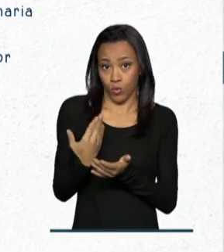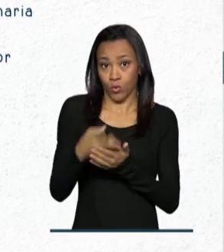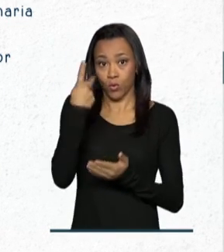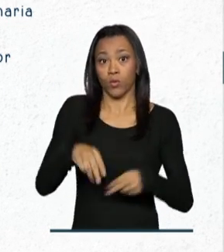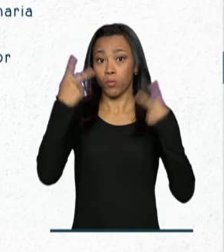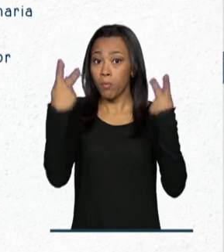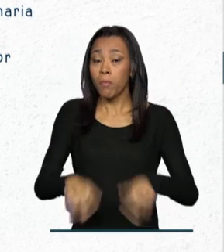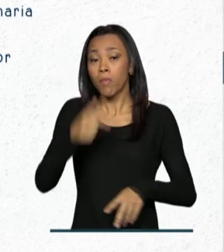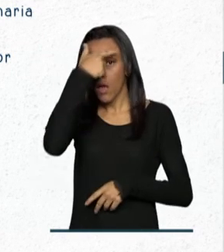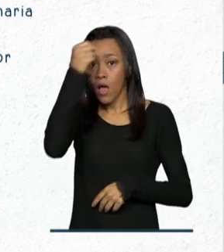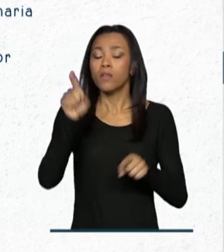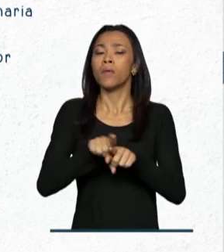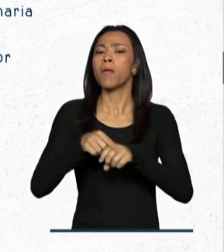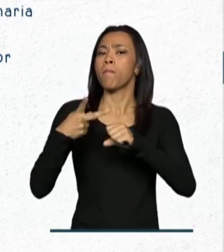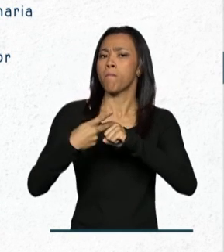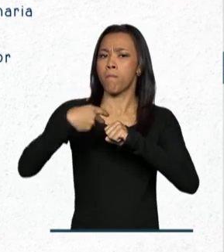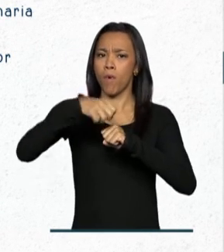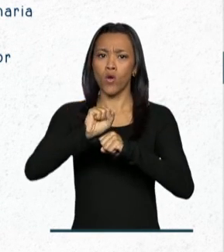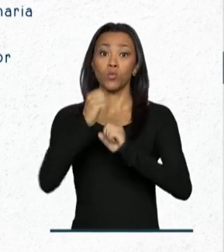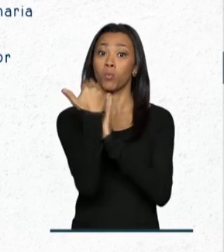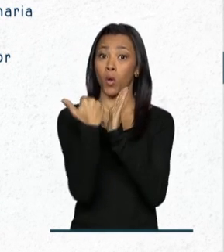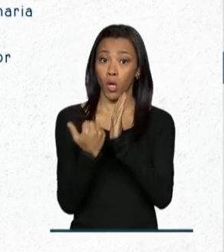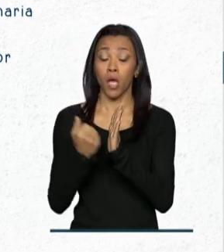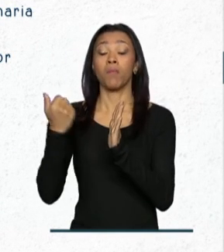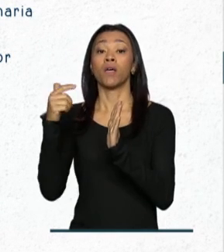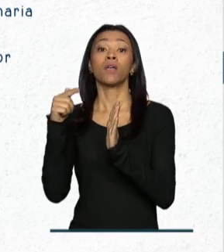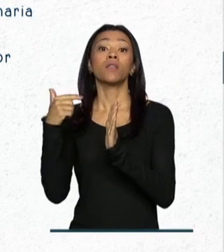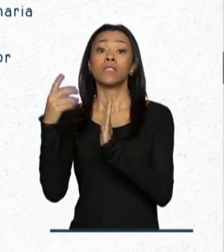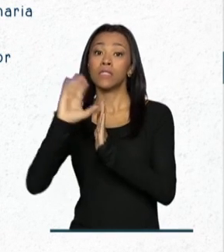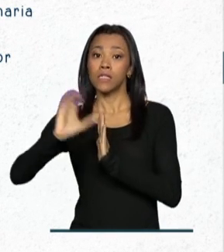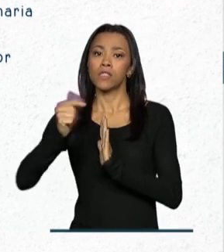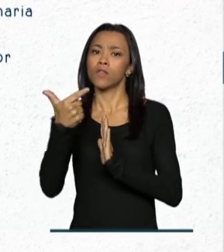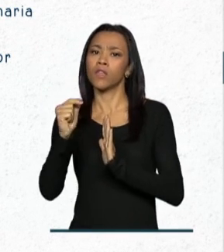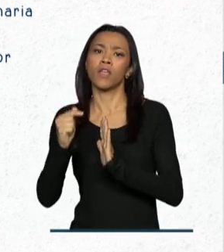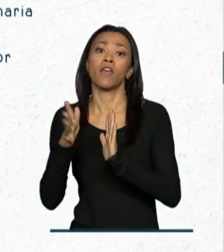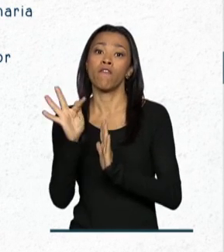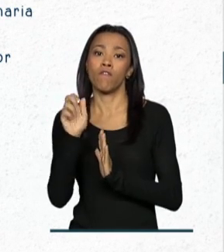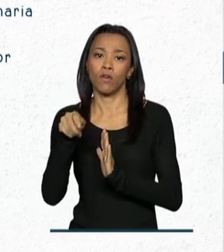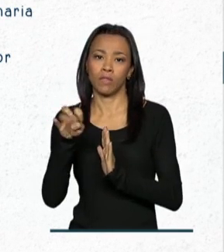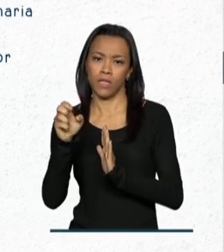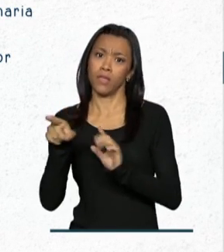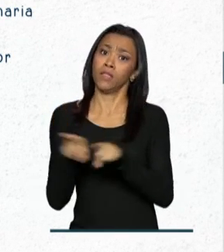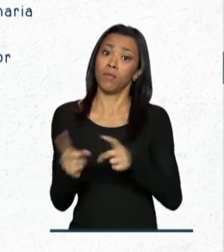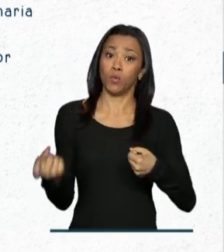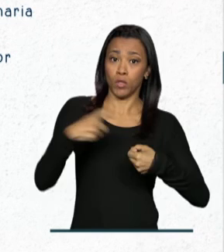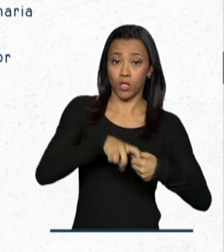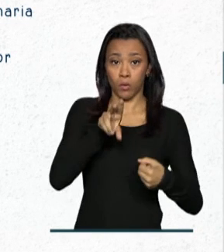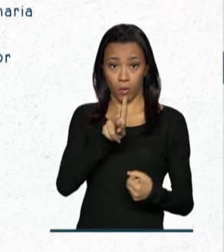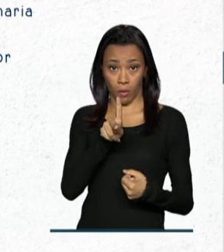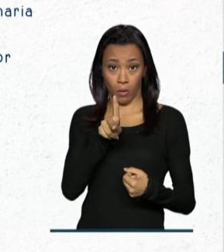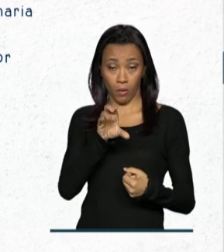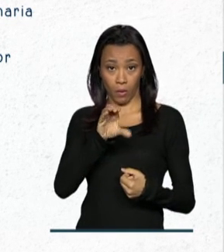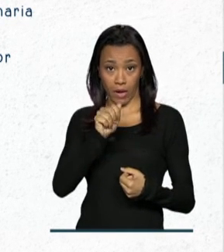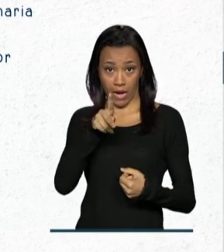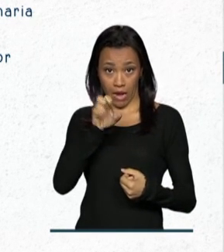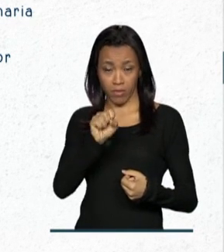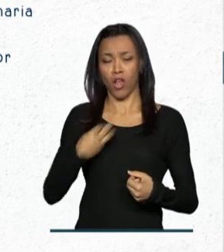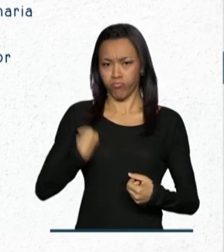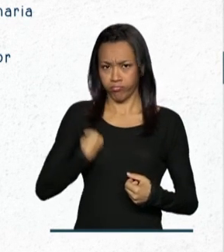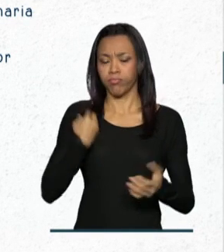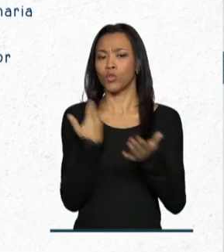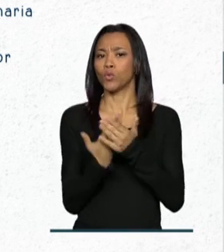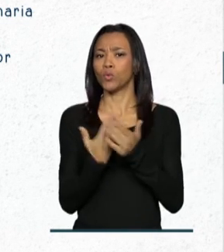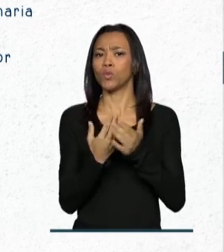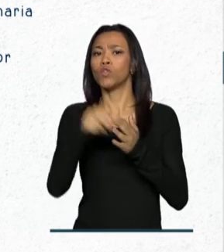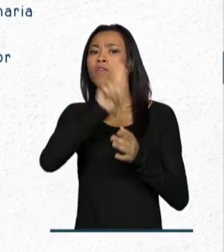graduação e pós-graduação do programa Ciências Sem Fronteiras ou da CAPES, que já estão em uma universidade norte-americana ou